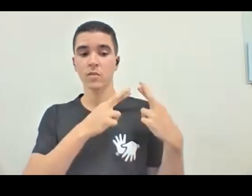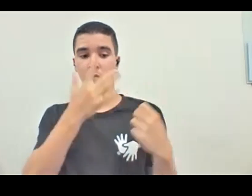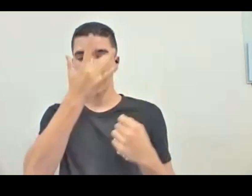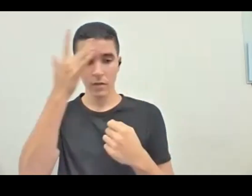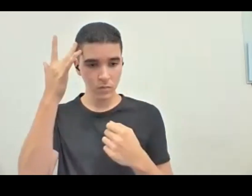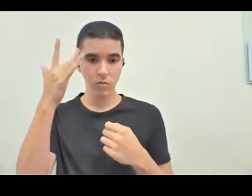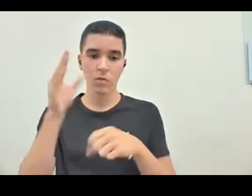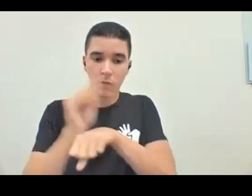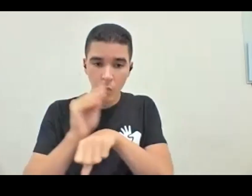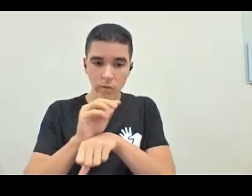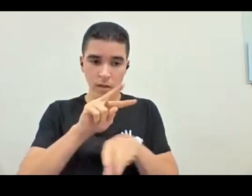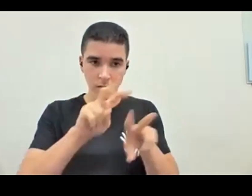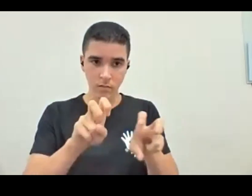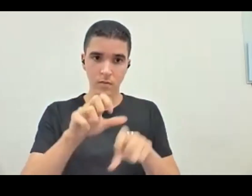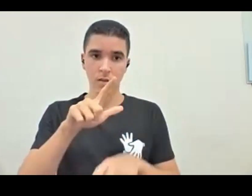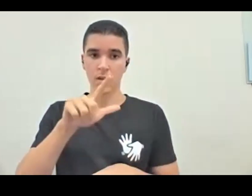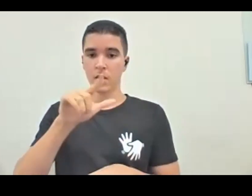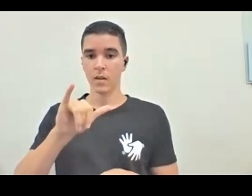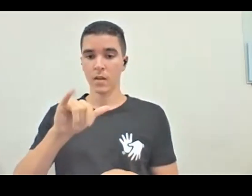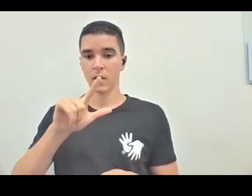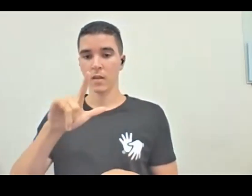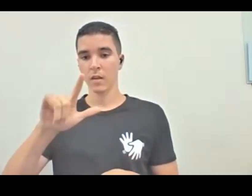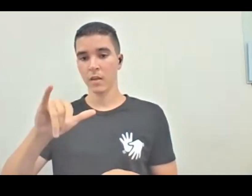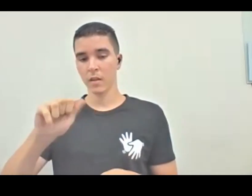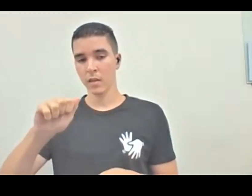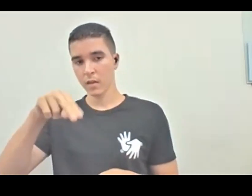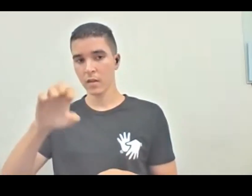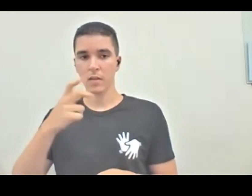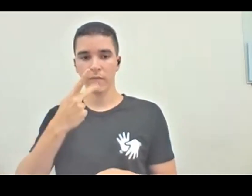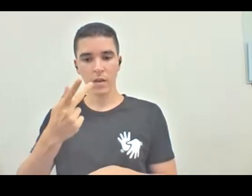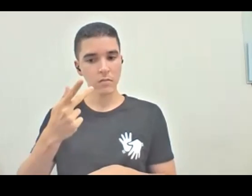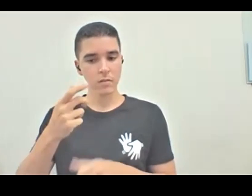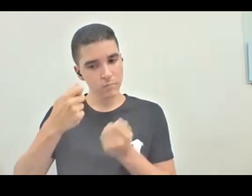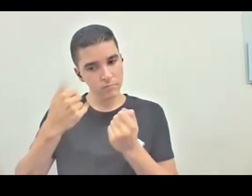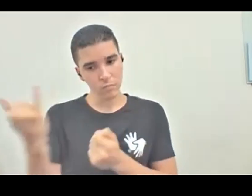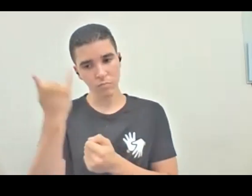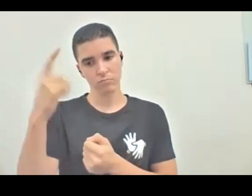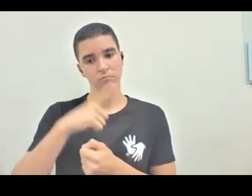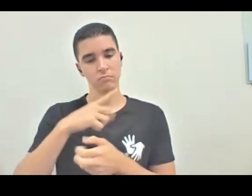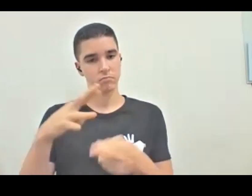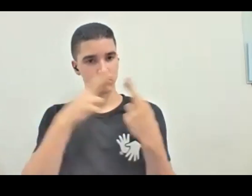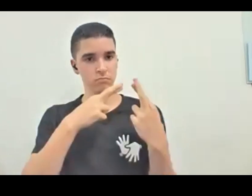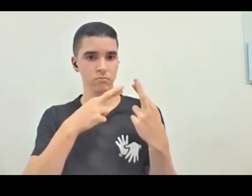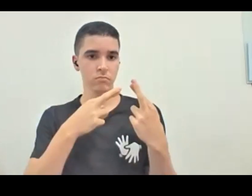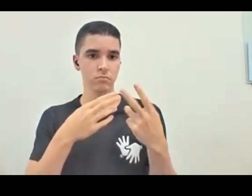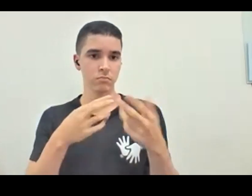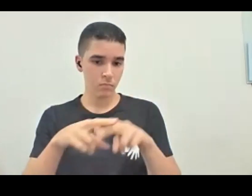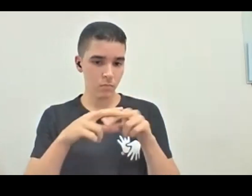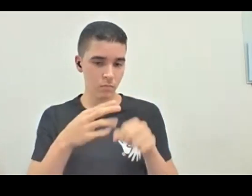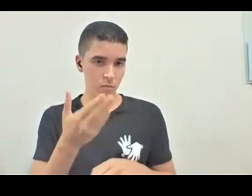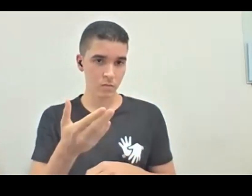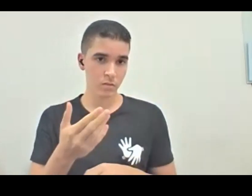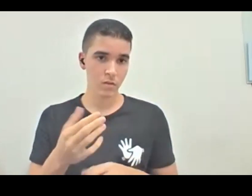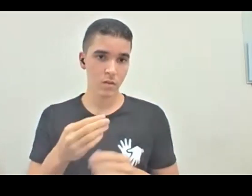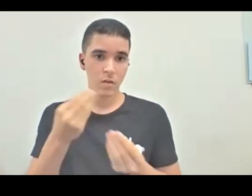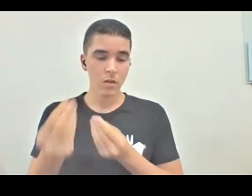Liliana está falando um pouco disso, que tem um responsável por isso, e como que isso pode ser, ou alguns exemplos que vocês já tenham visto,